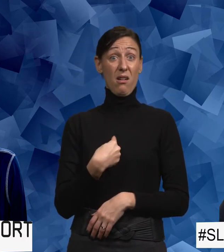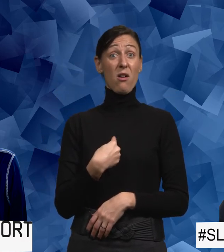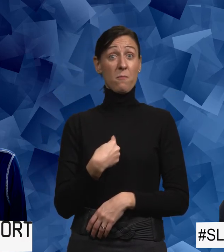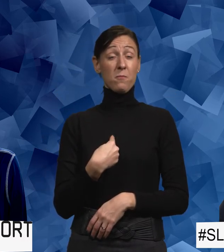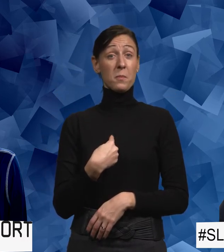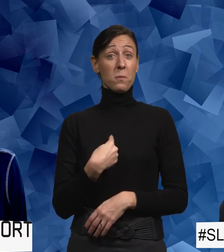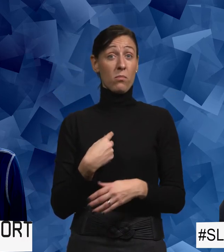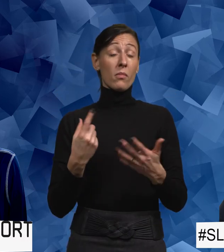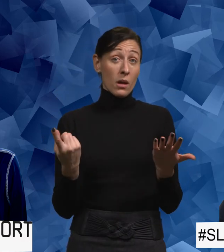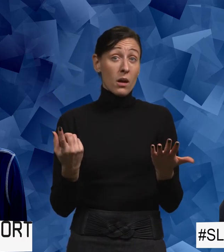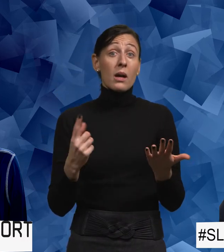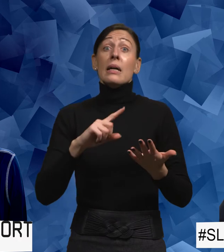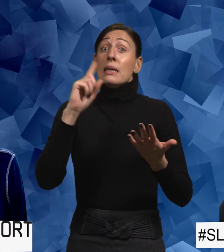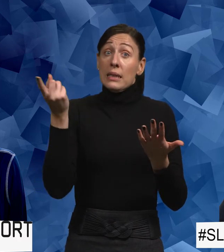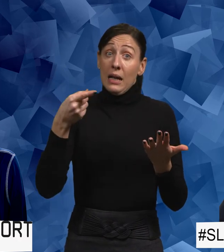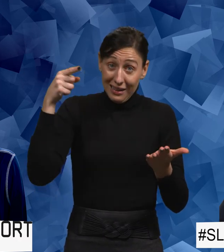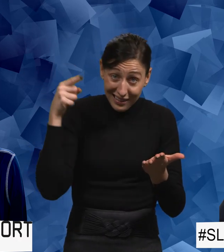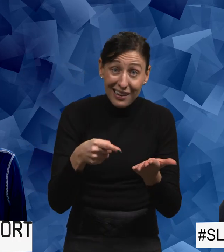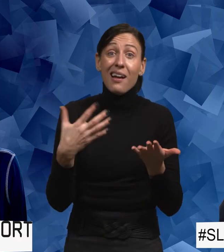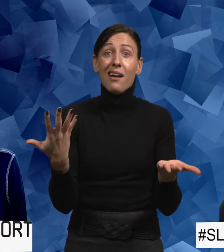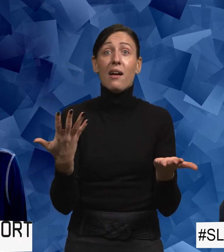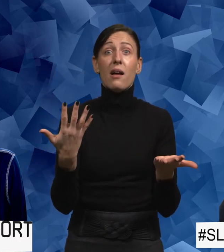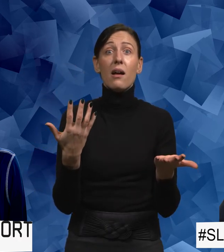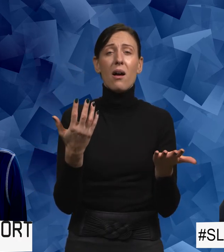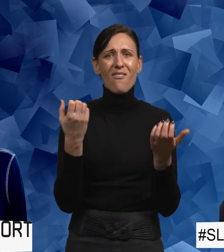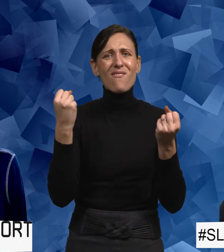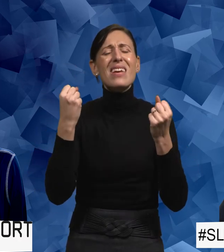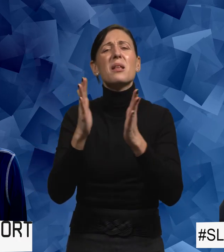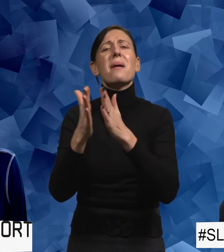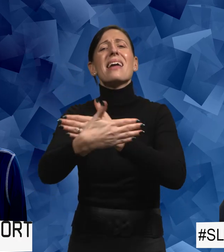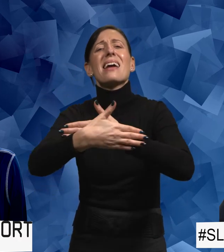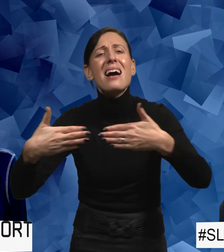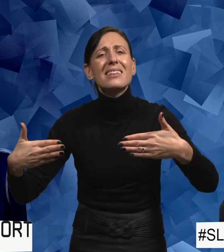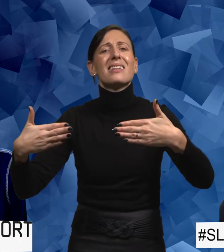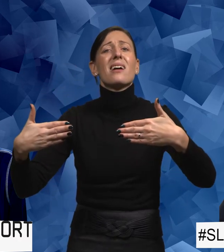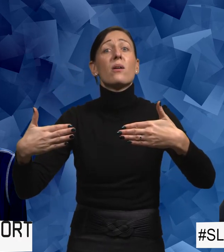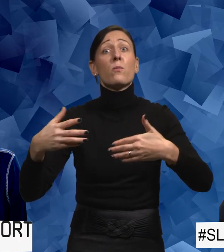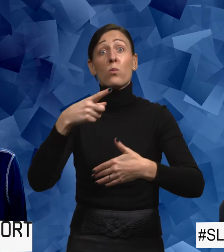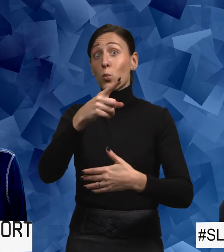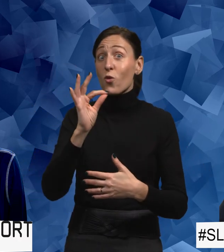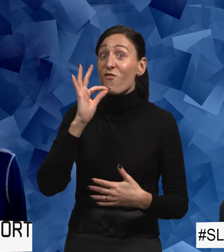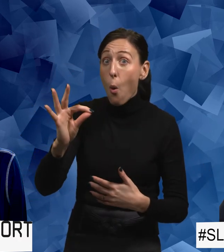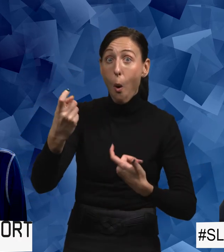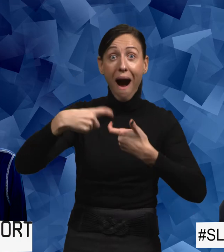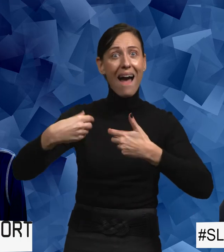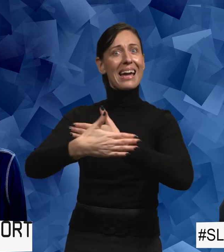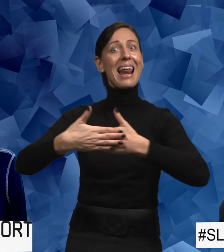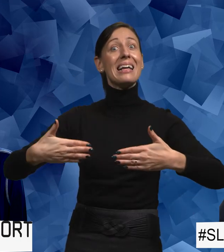Så tänker jag. Att veta vad det här är. Och också med gränser. Du hade frågat mig om det här med gränser i